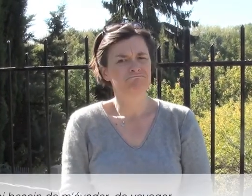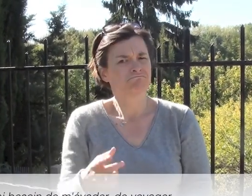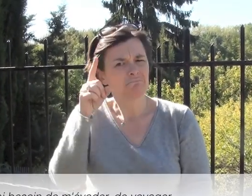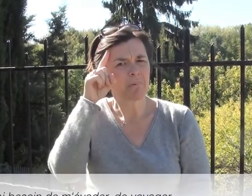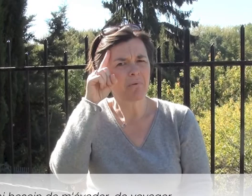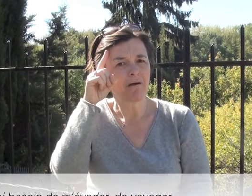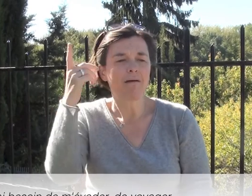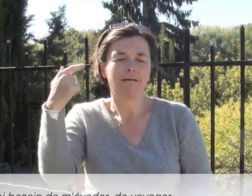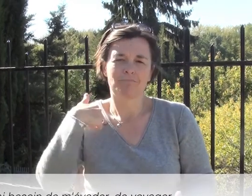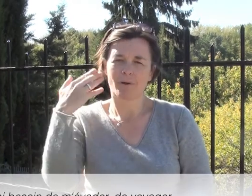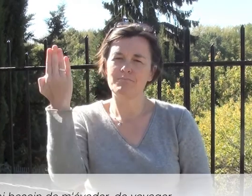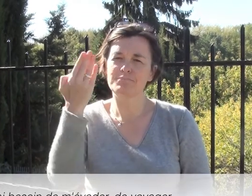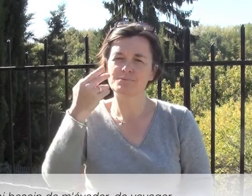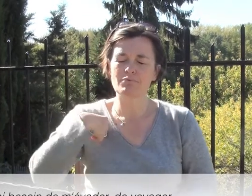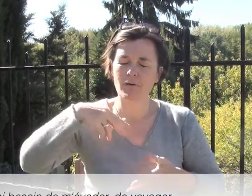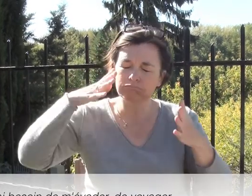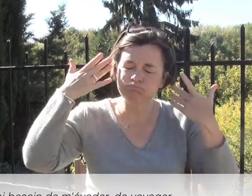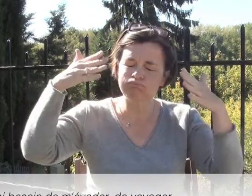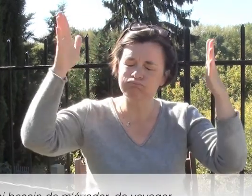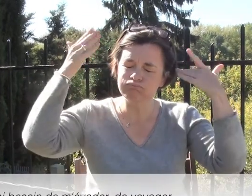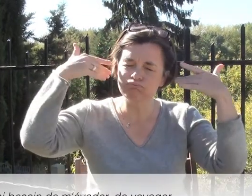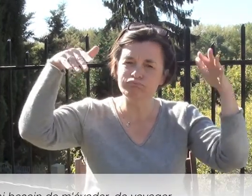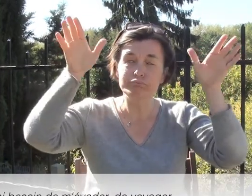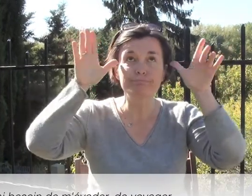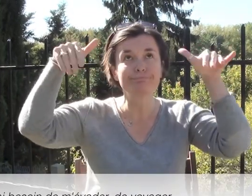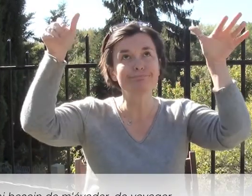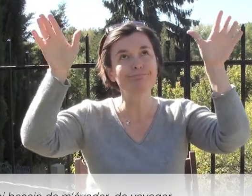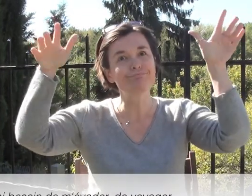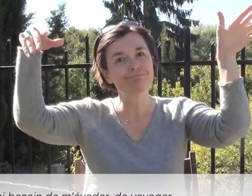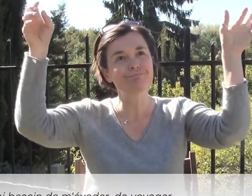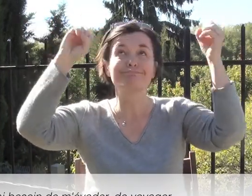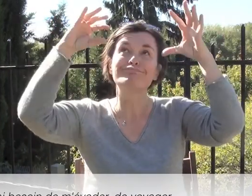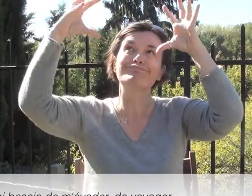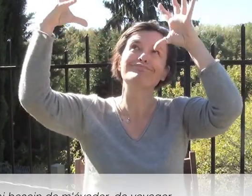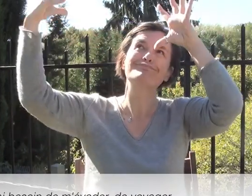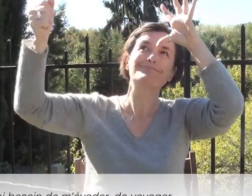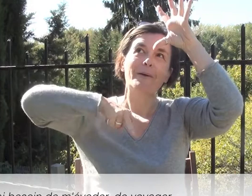J'ai besoin de m'évader, de voyager. Penser aux héros et entrer dans leurs aventures, ça me fait du bien.